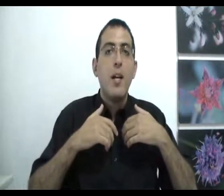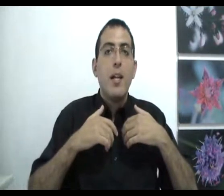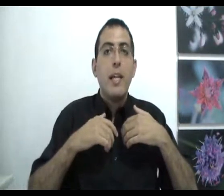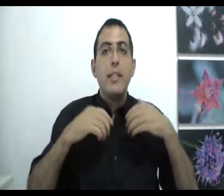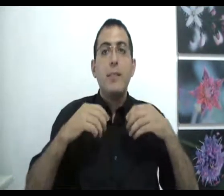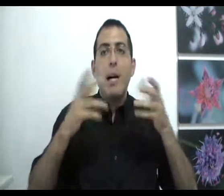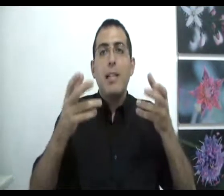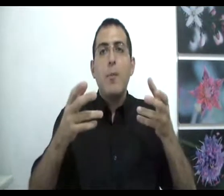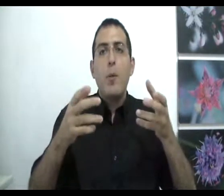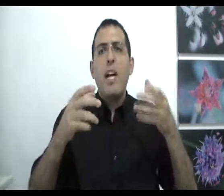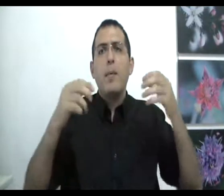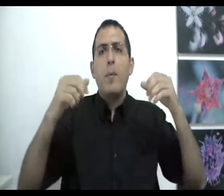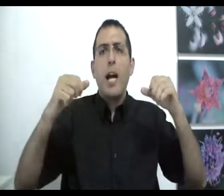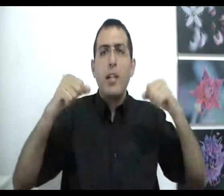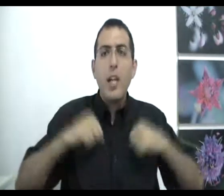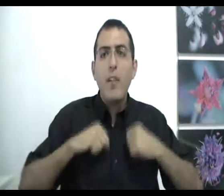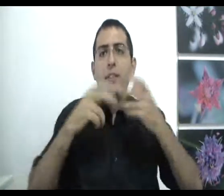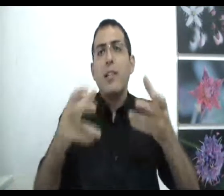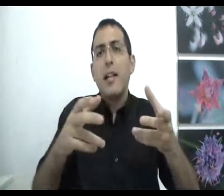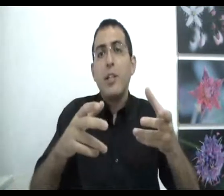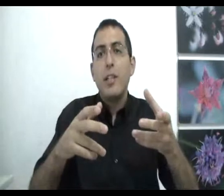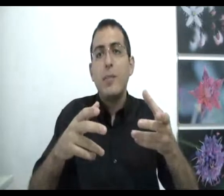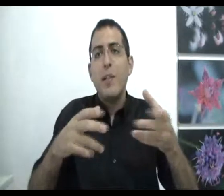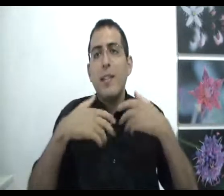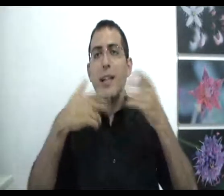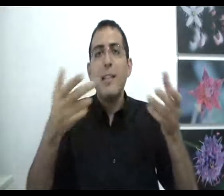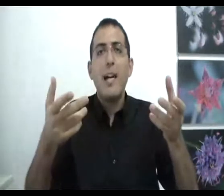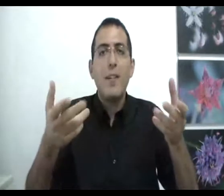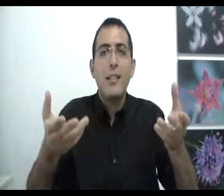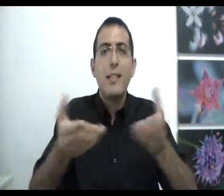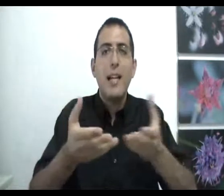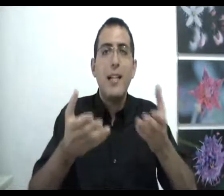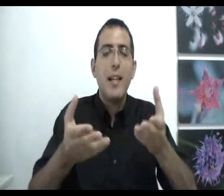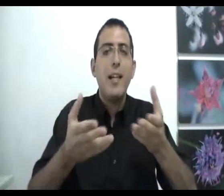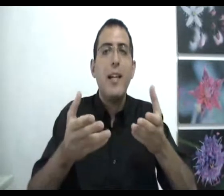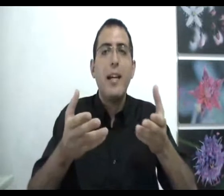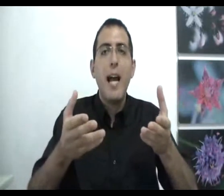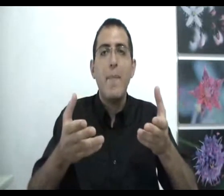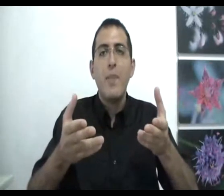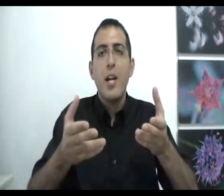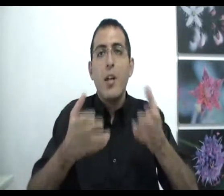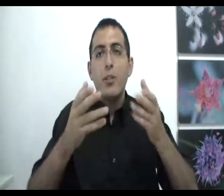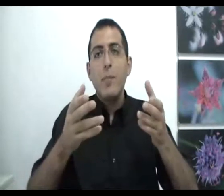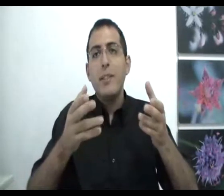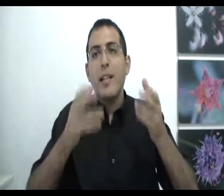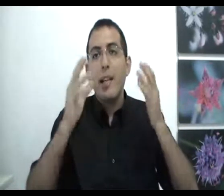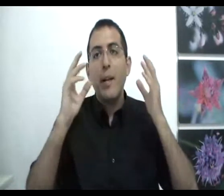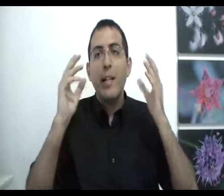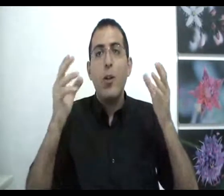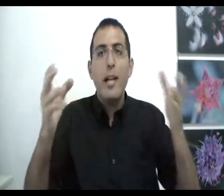כי מה האדם אומר? האדם אומר, אני אבטל את העני של עצמי, אבל אתה עדיין קיים יותר מזה, כי אם העני לא היה